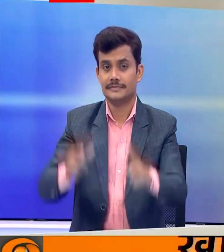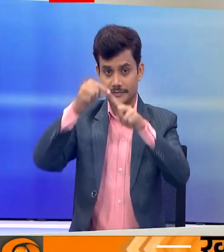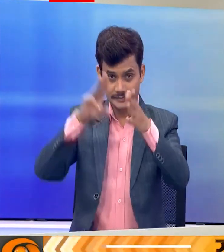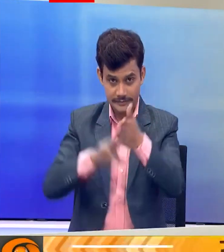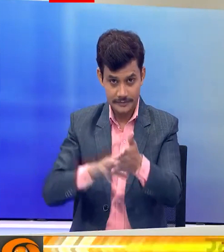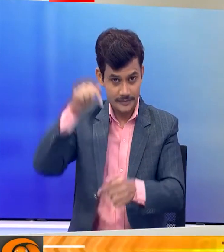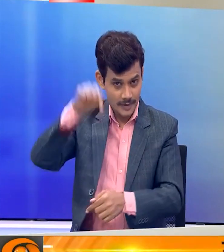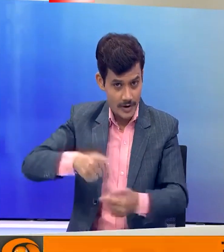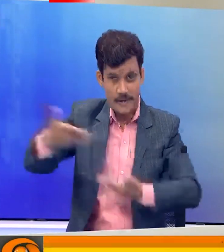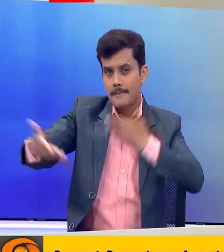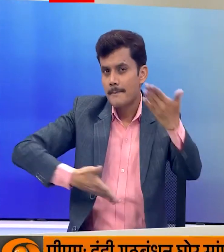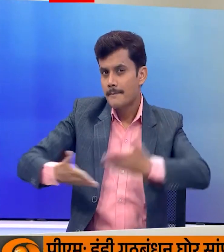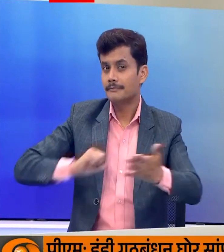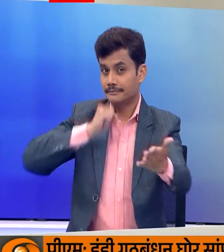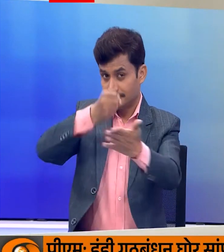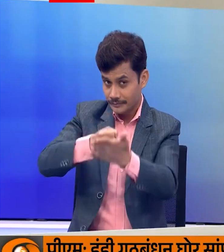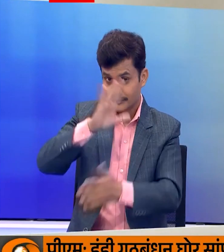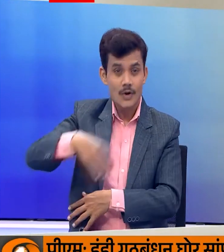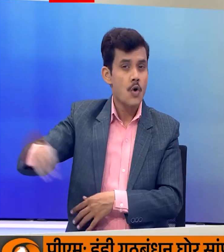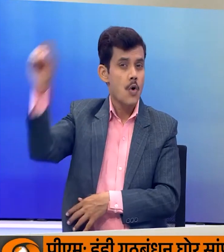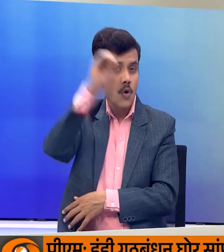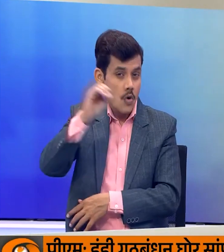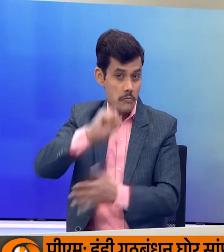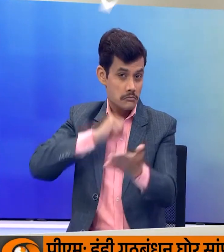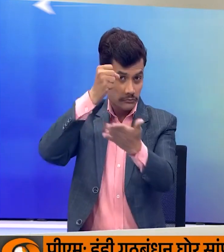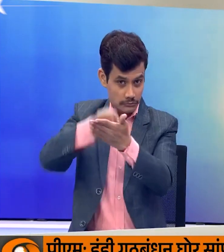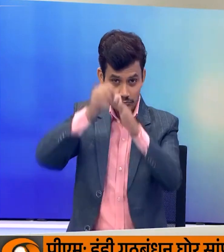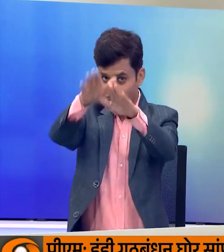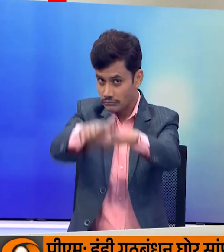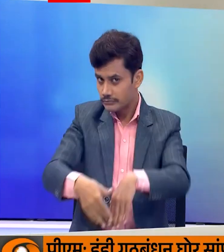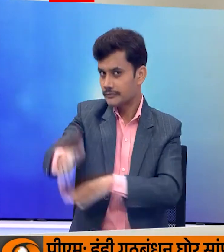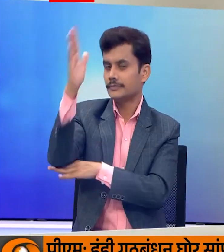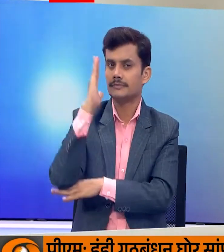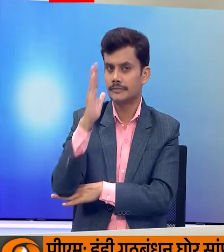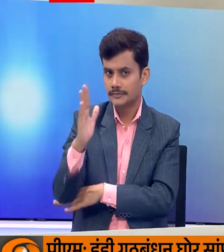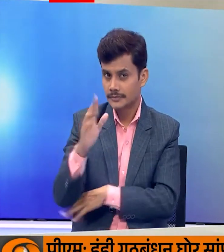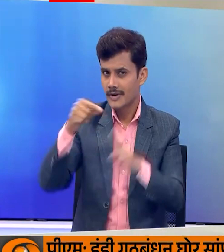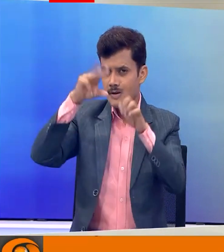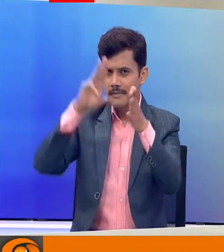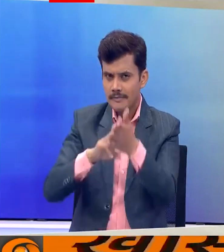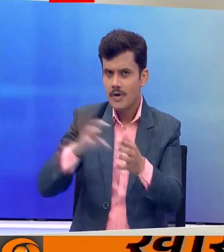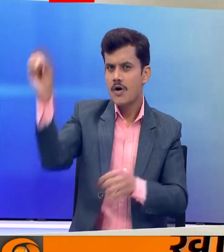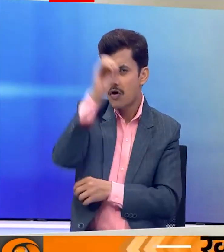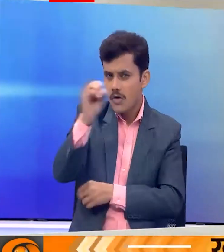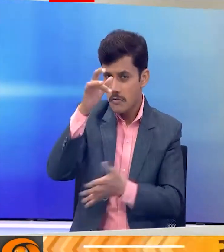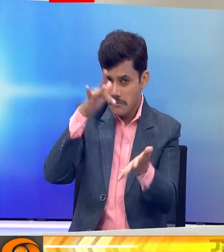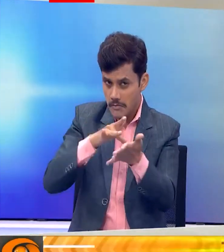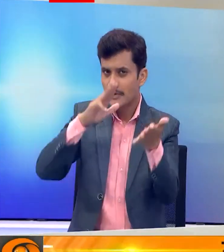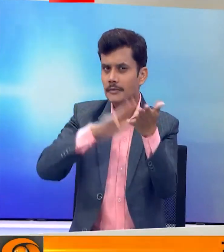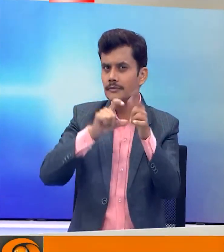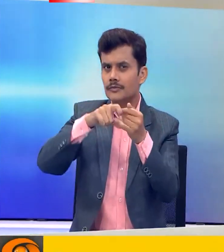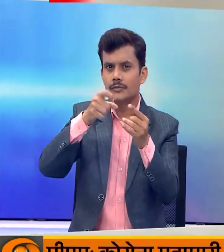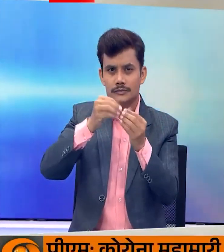प्रधानमंत्री आज पश्चिब मंगाल के बाद उडशा में चुनावी जन सभाओं को संबोधित करेंगे पी-एम ओडशा के मयूर भंच,